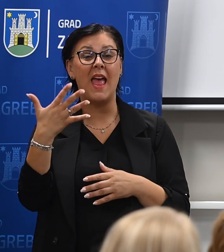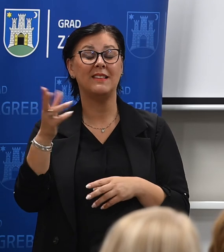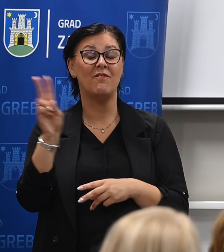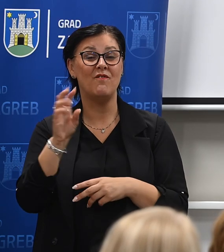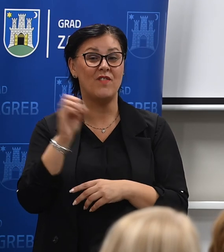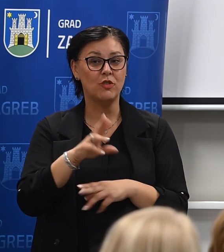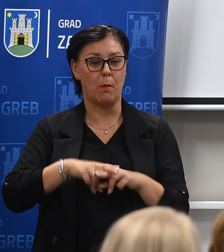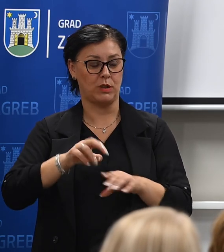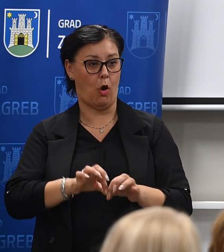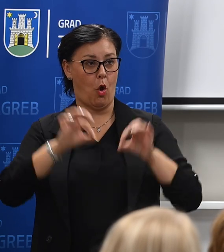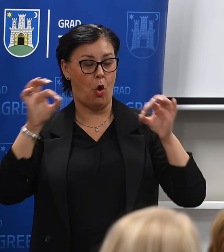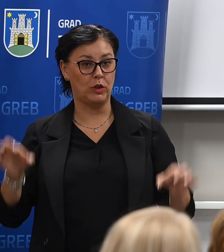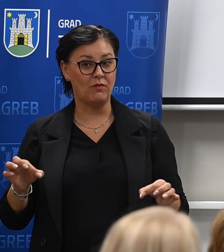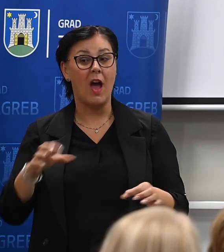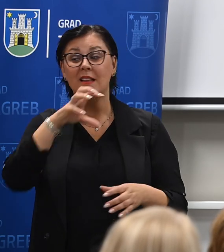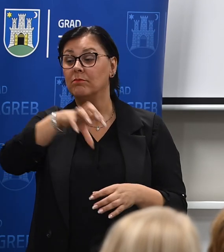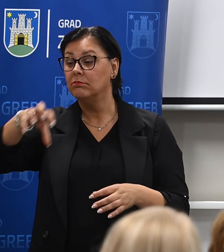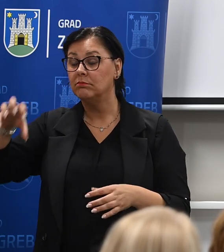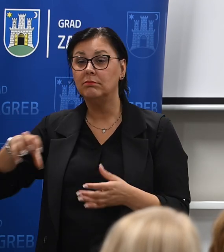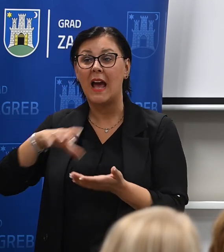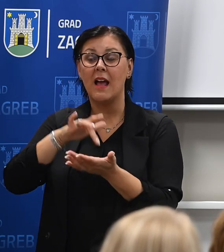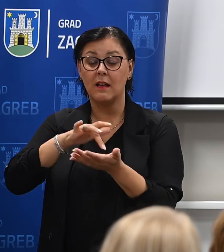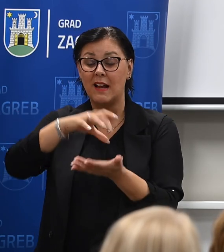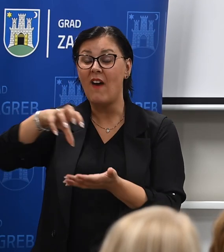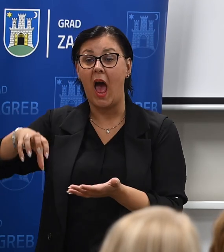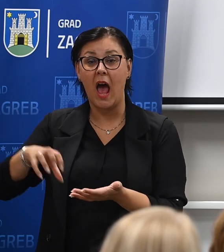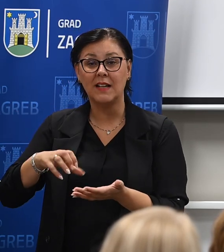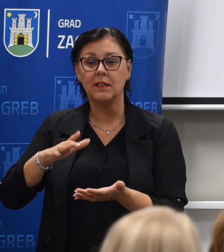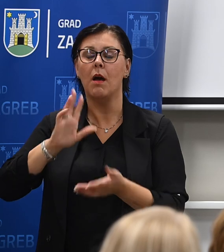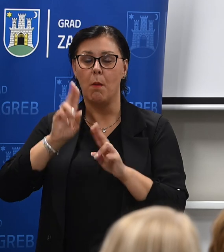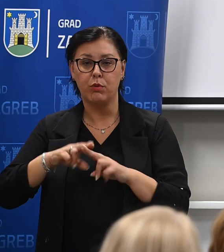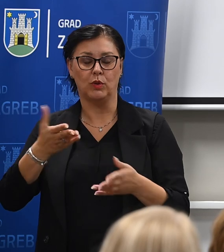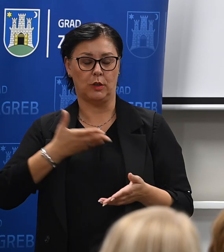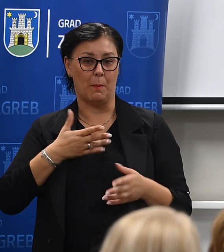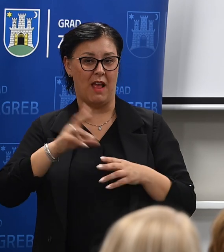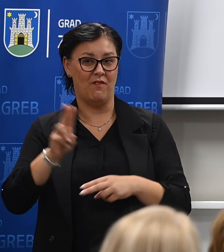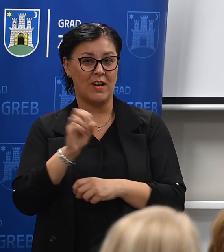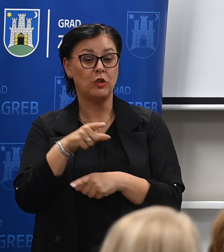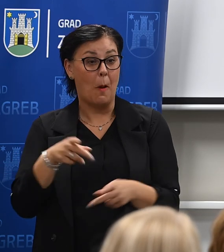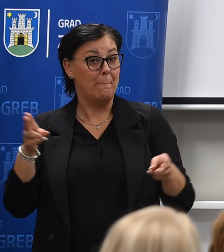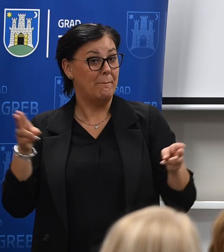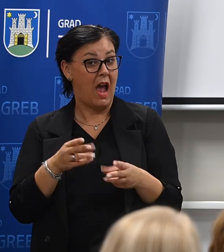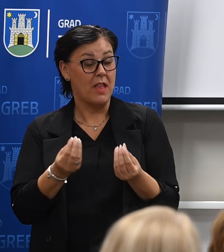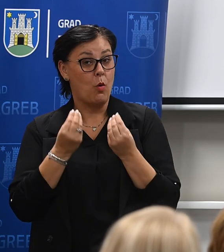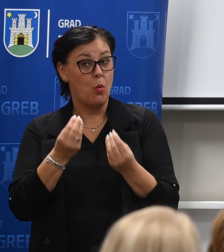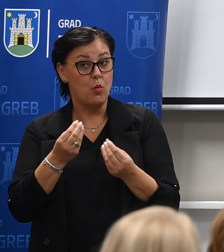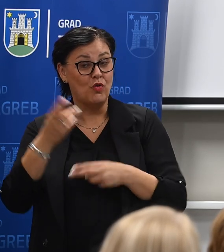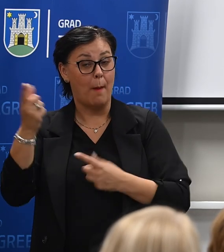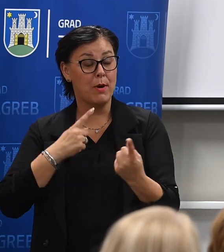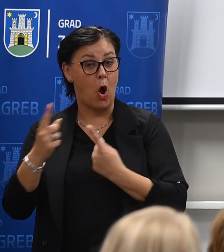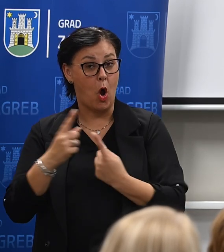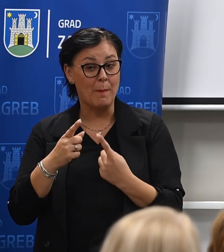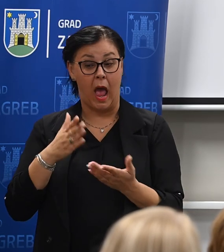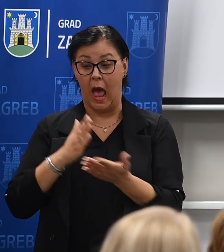da imamo vrtić u svakom kvartu, a to onda isto tako smanjuje prometne guže, jer inače, ako rojitelji